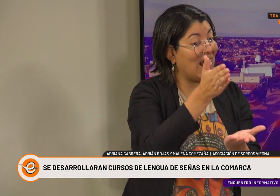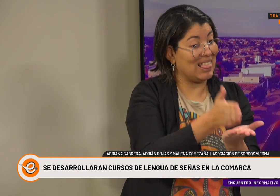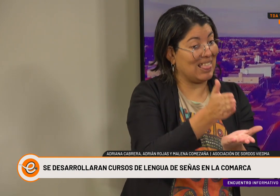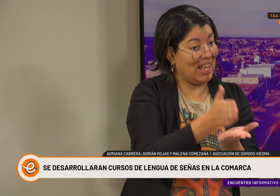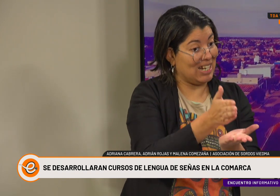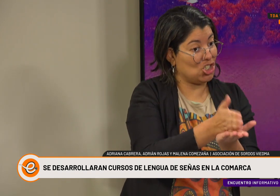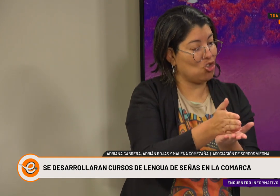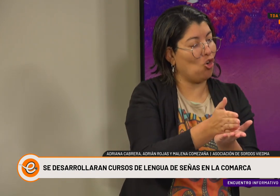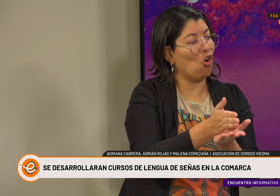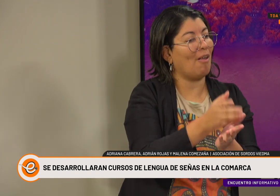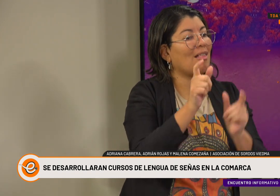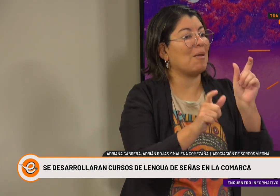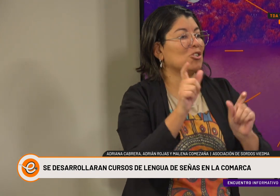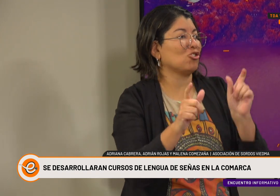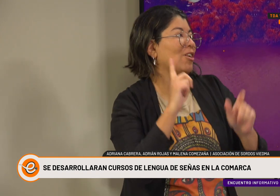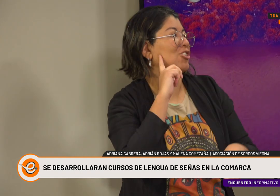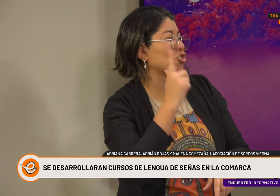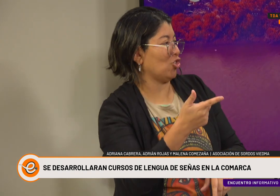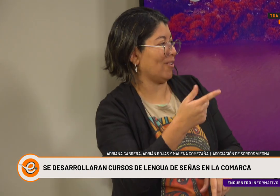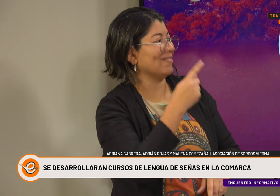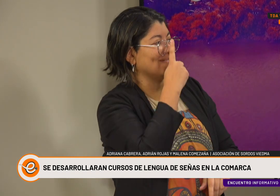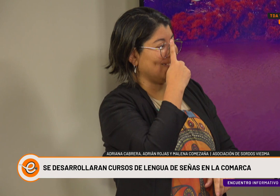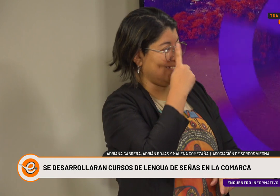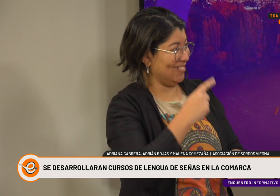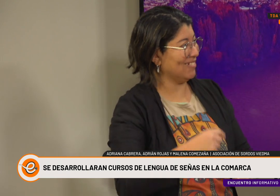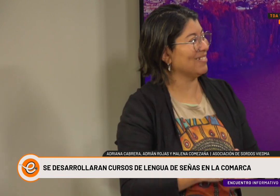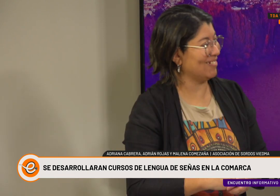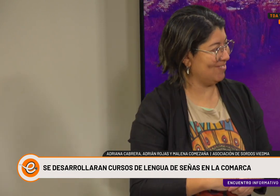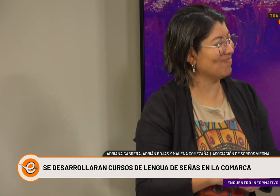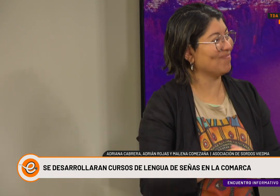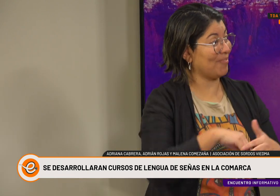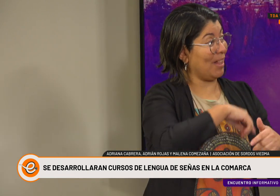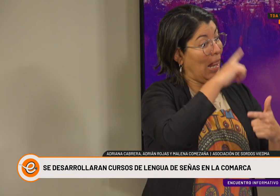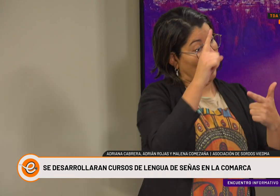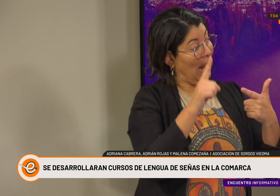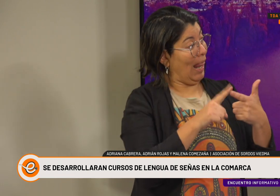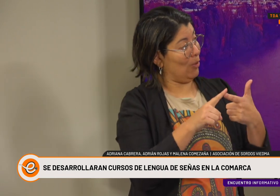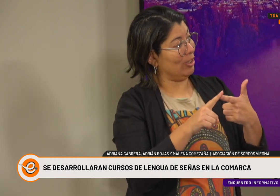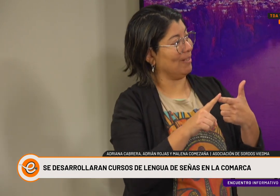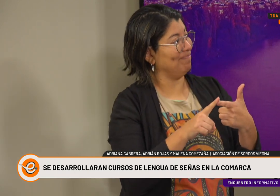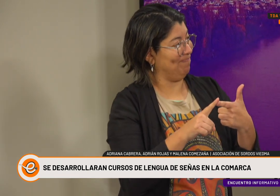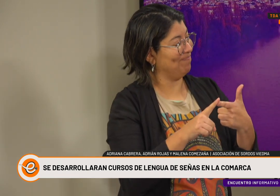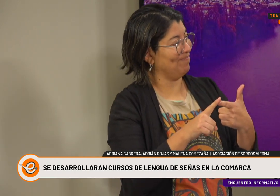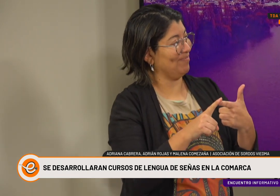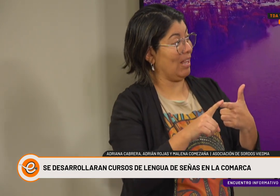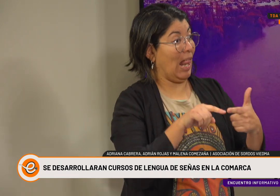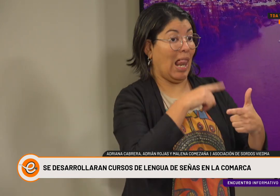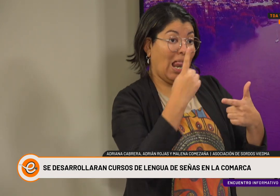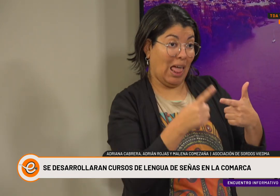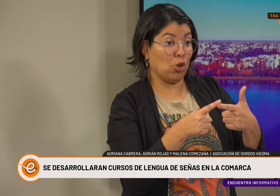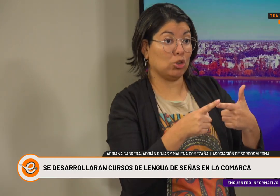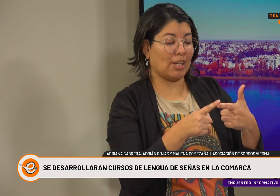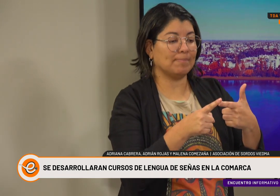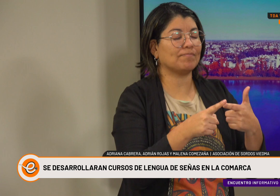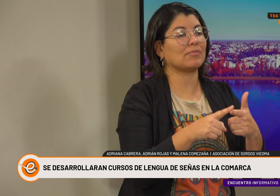personas sordas sean defendidas y protegidas ante sus derechos, digamos. Que ellos puedan ser parte de la comunidad, de la información y